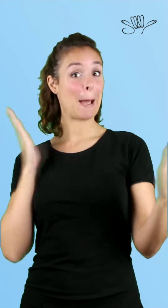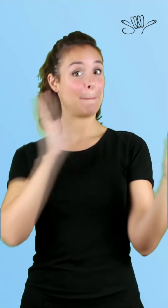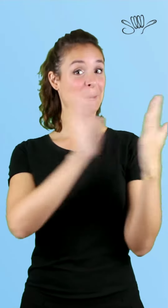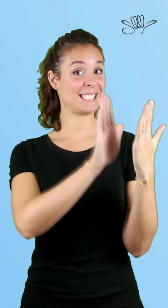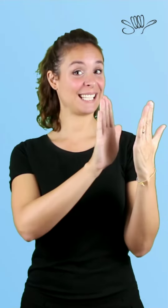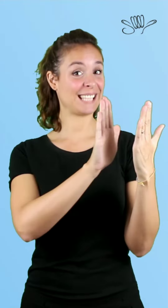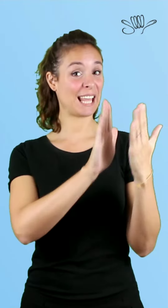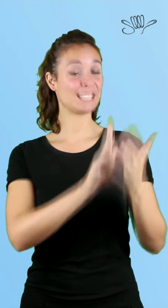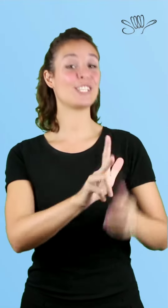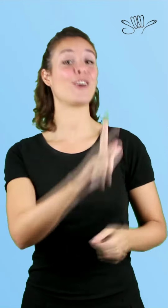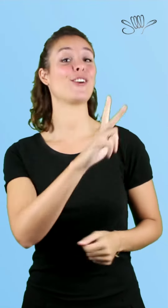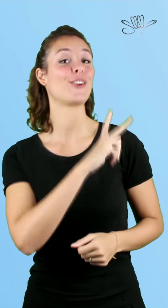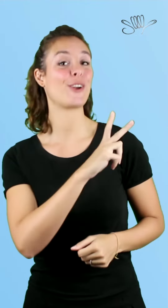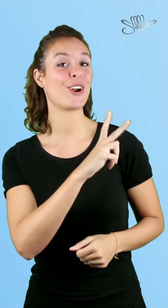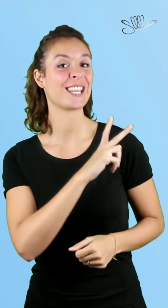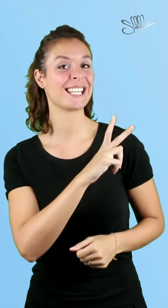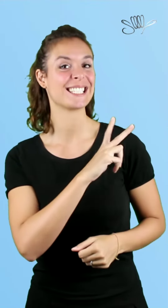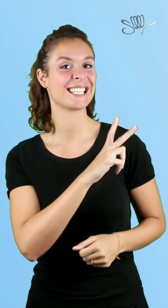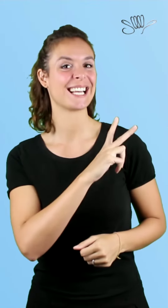Presentación y cortesía.